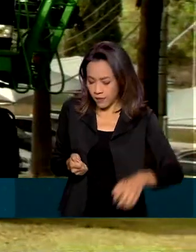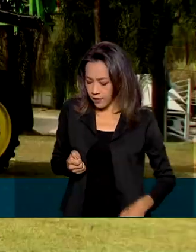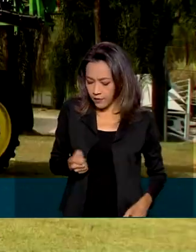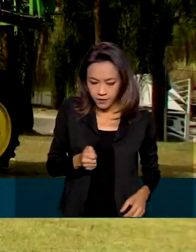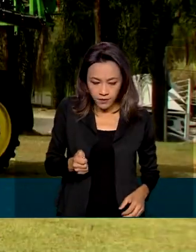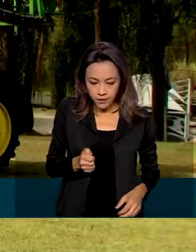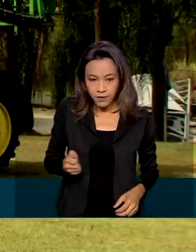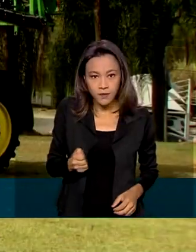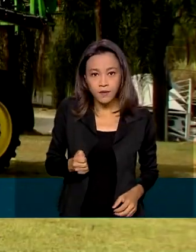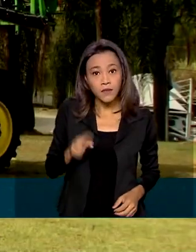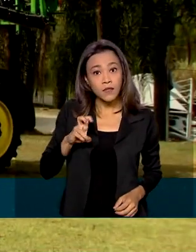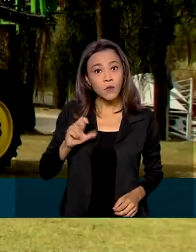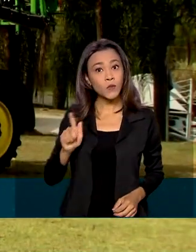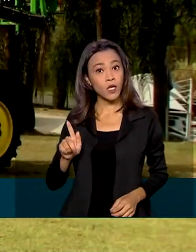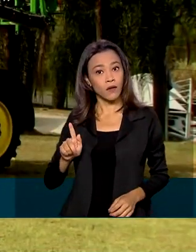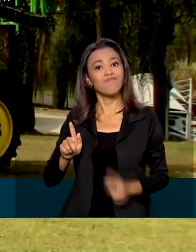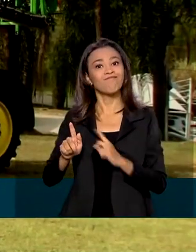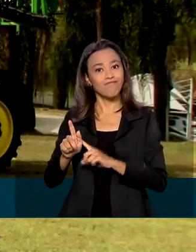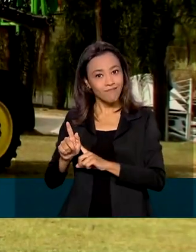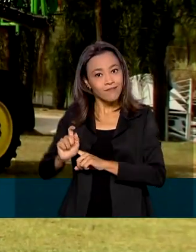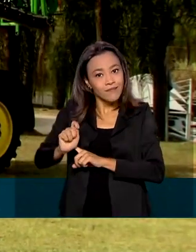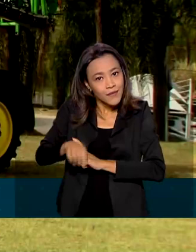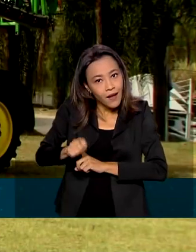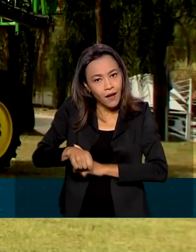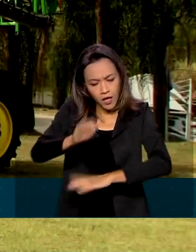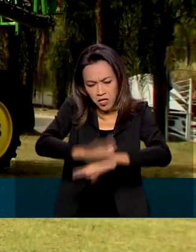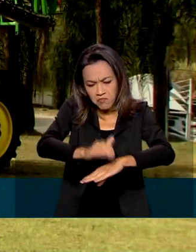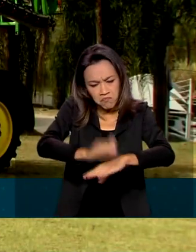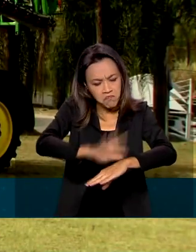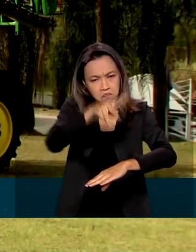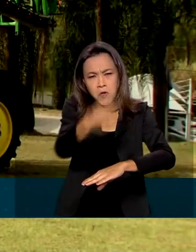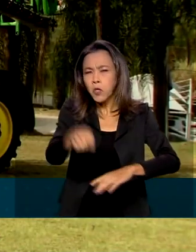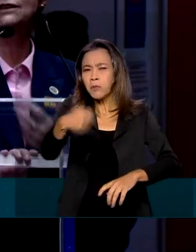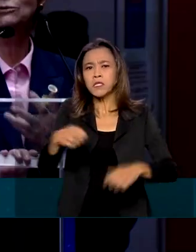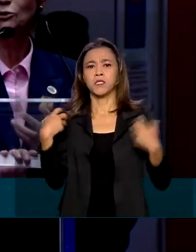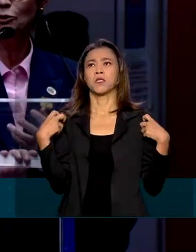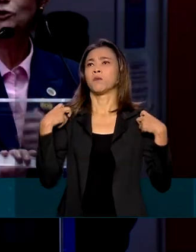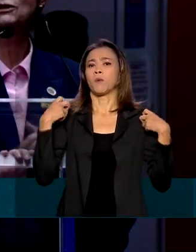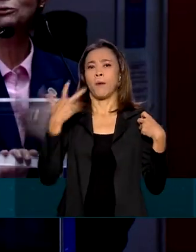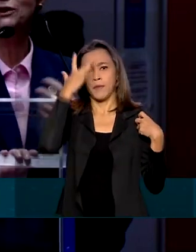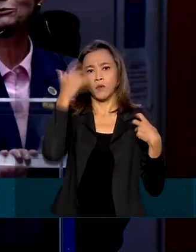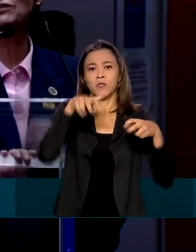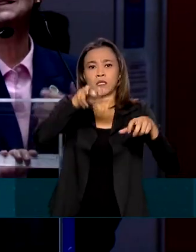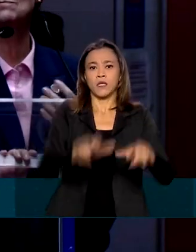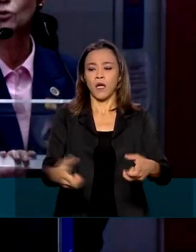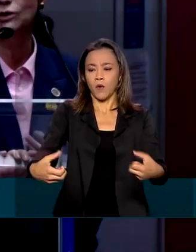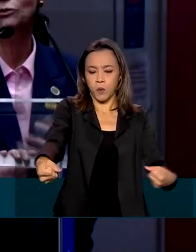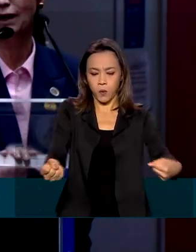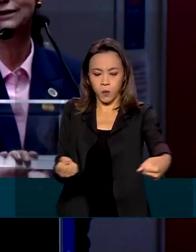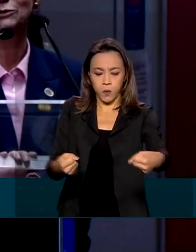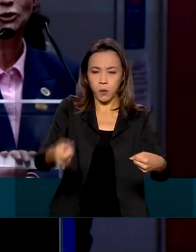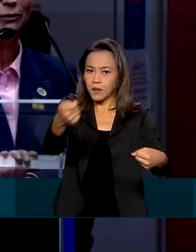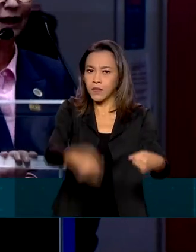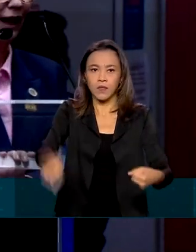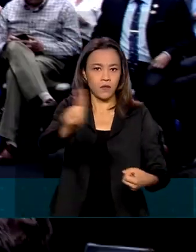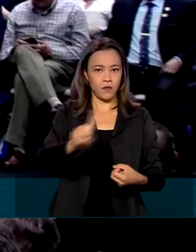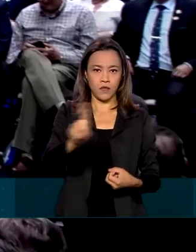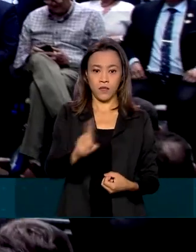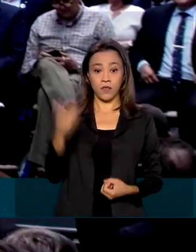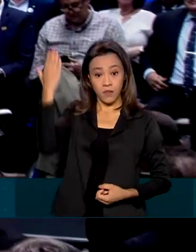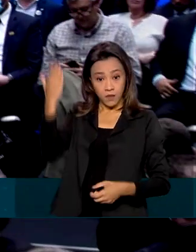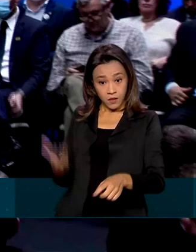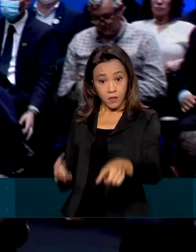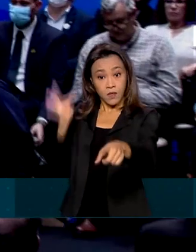5G. é capaz de operar de forma autônoma, sem ajuda humana. A ministra da Agricultura, Tereza Cristina,